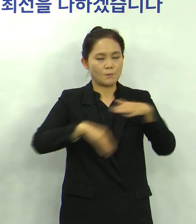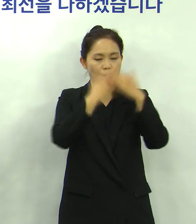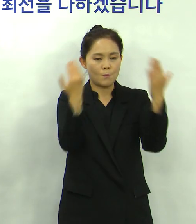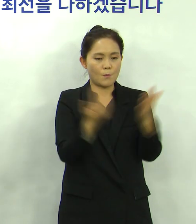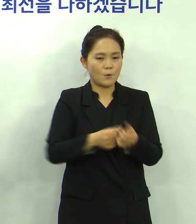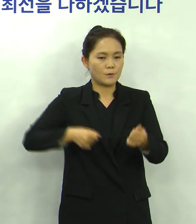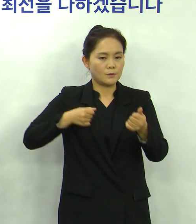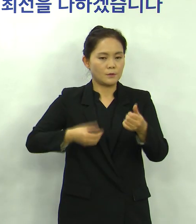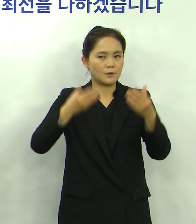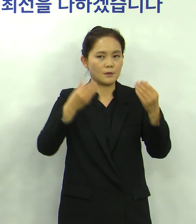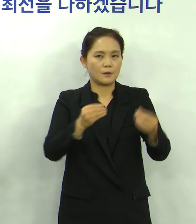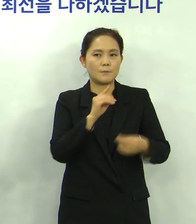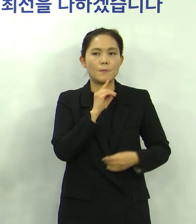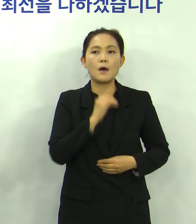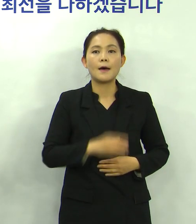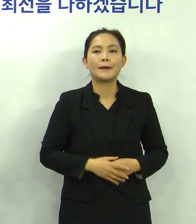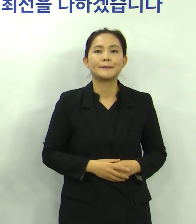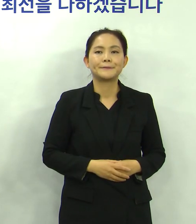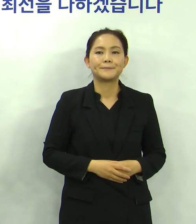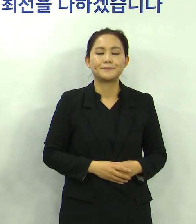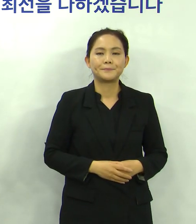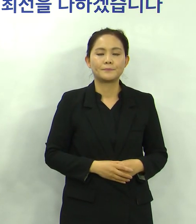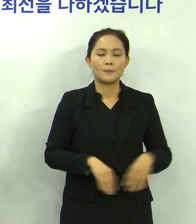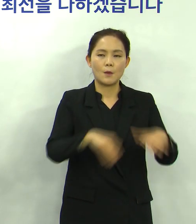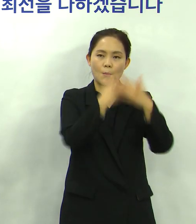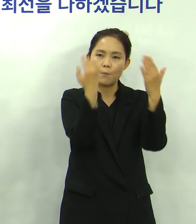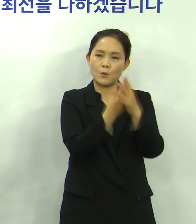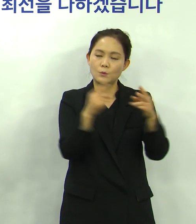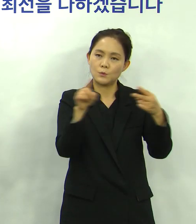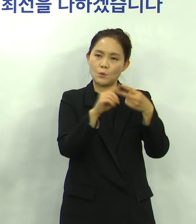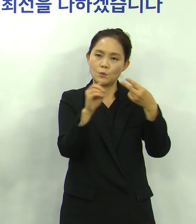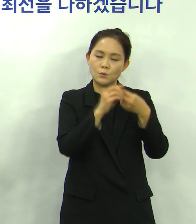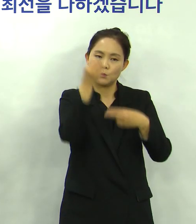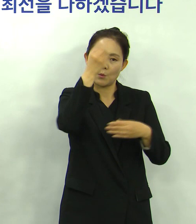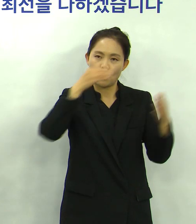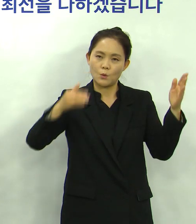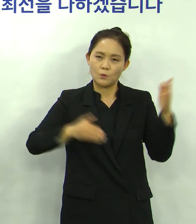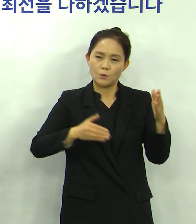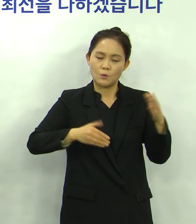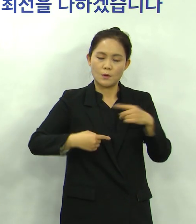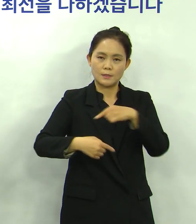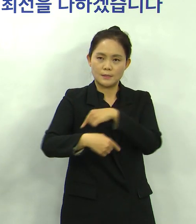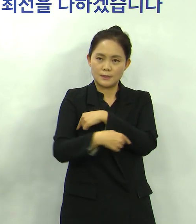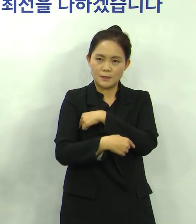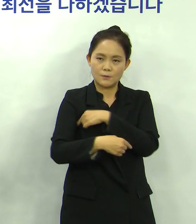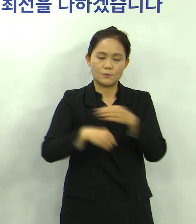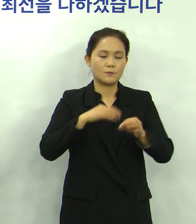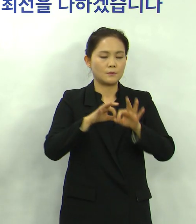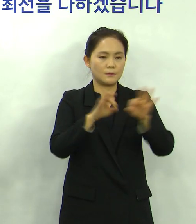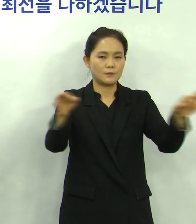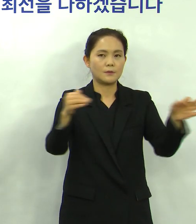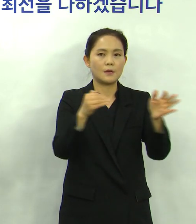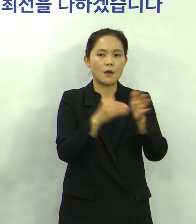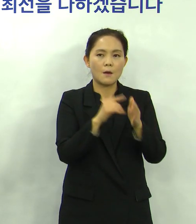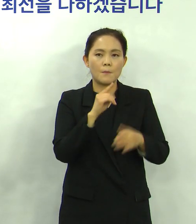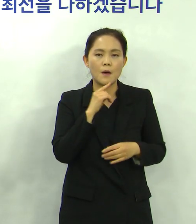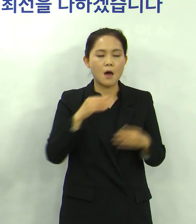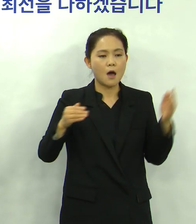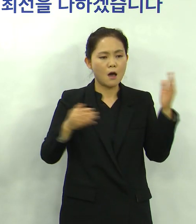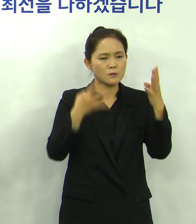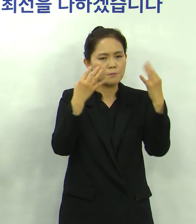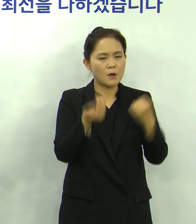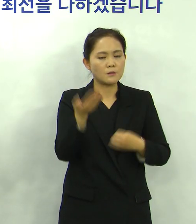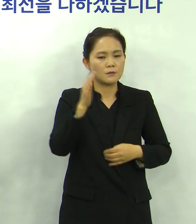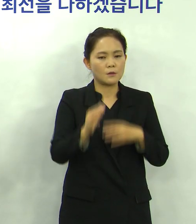방역소득을 지원하고 있습니다 또 모든 초중고개의 체온계율을 지원했고 학생이 많은데도